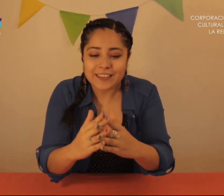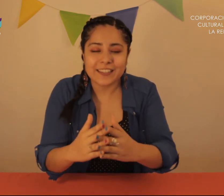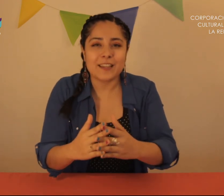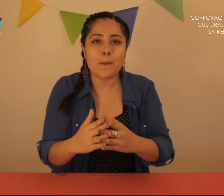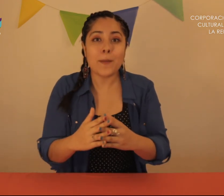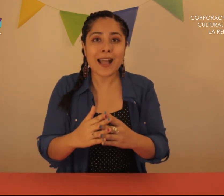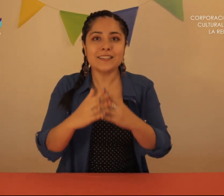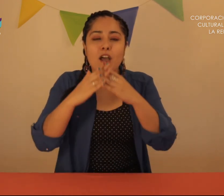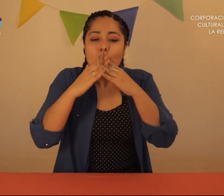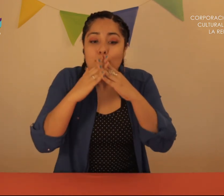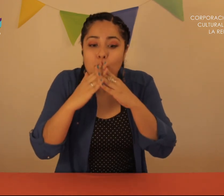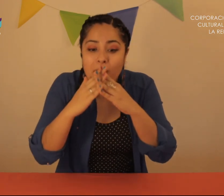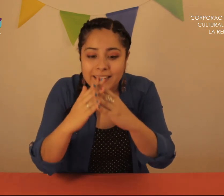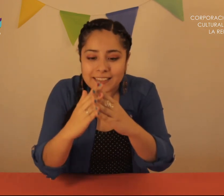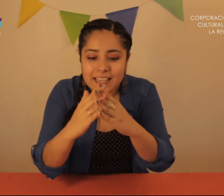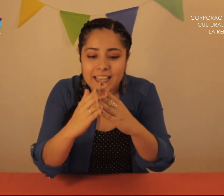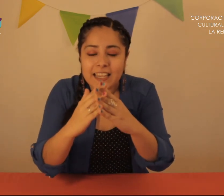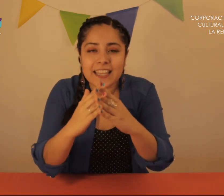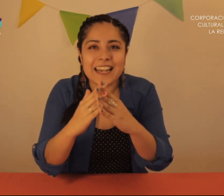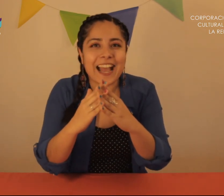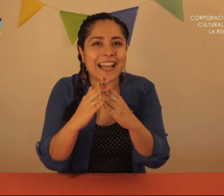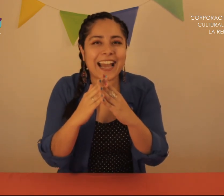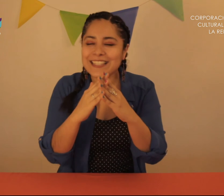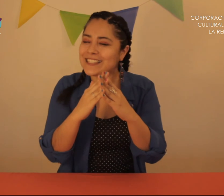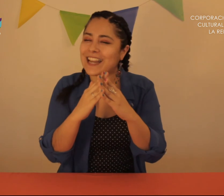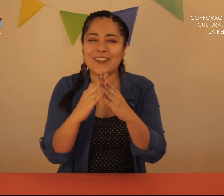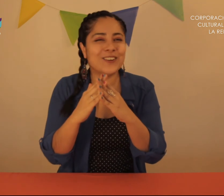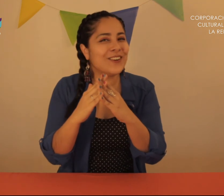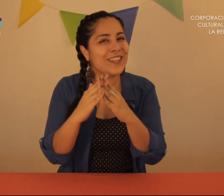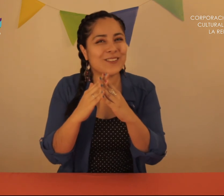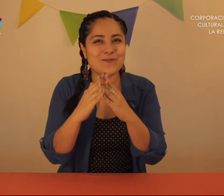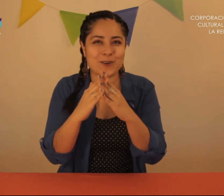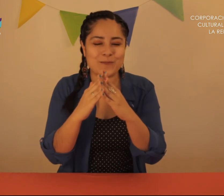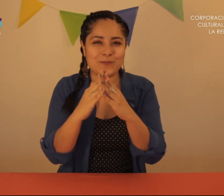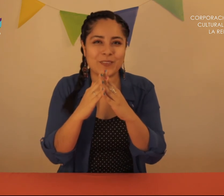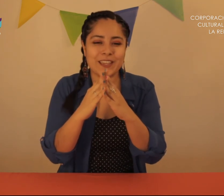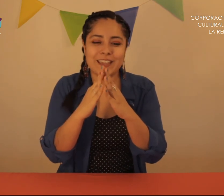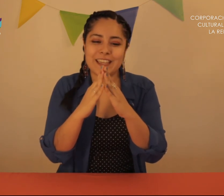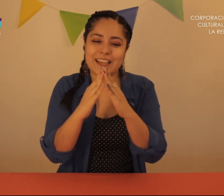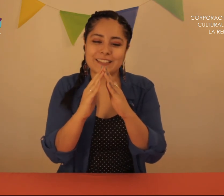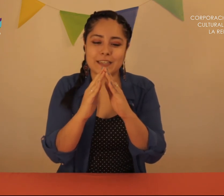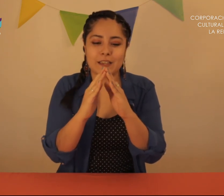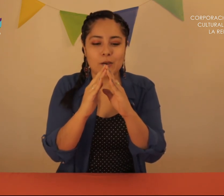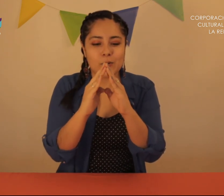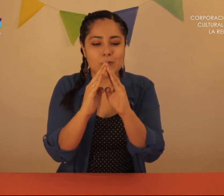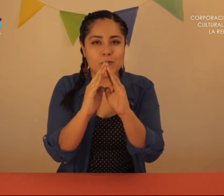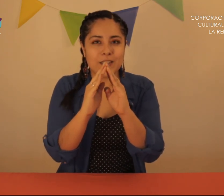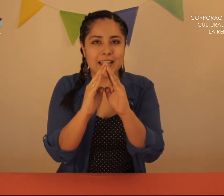Más fuerte Y la casa no derrumbó Y así Úbila